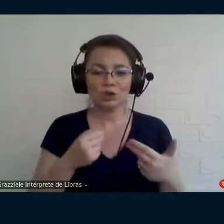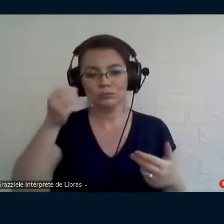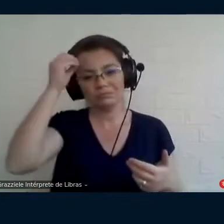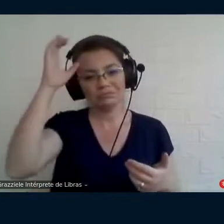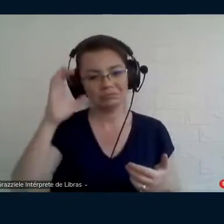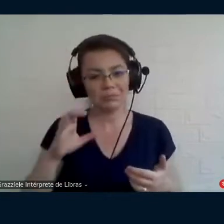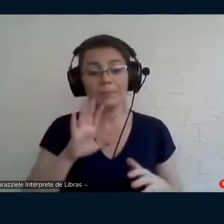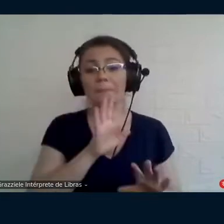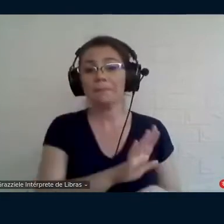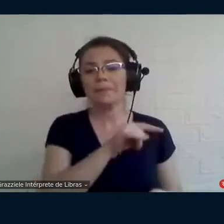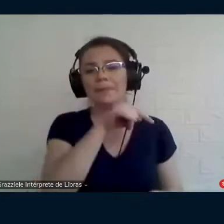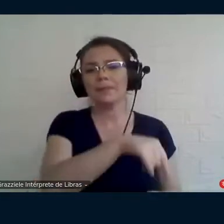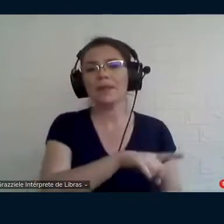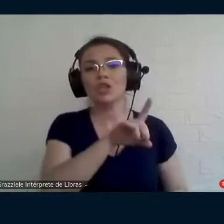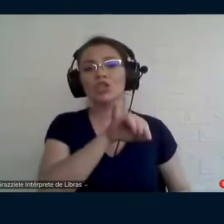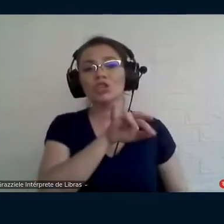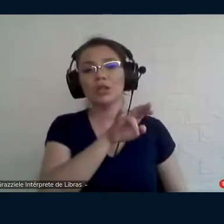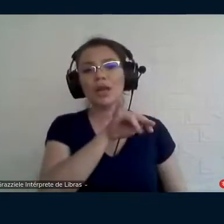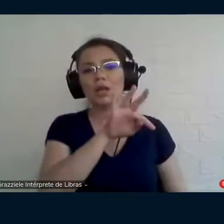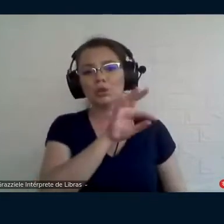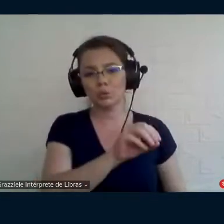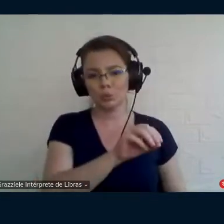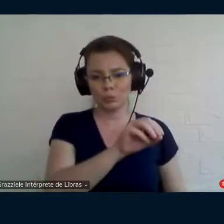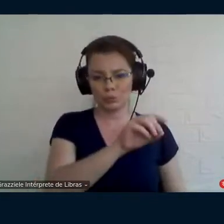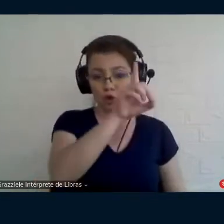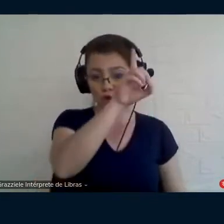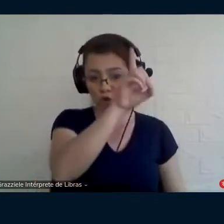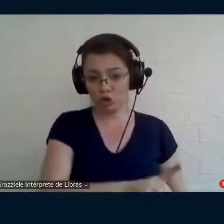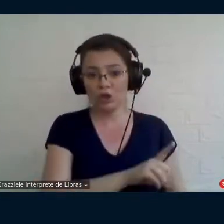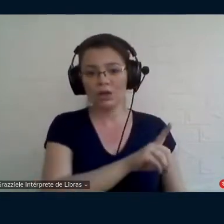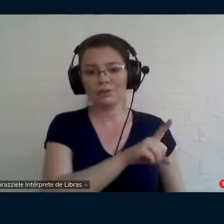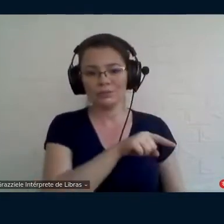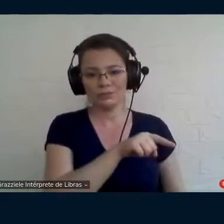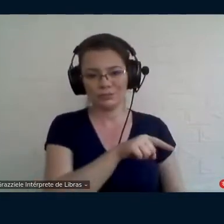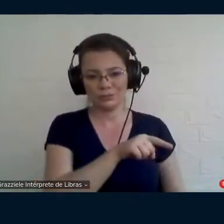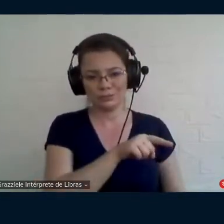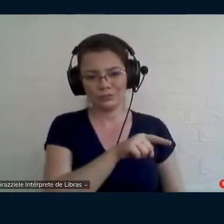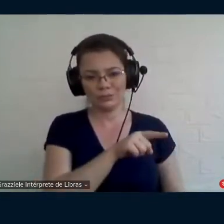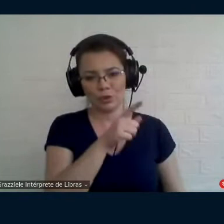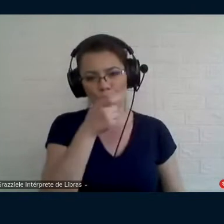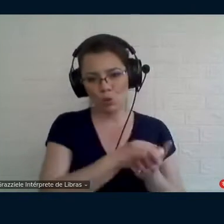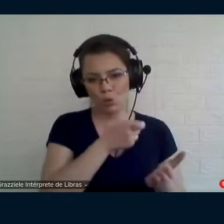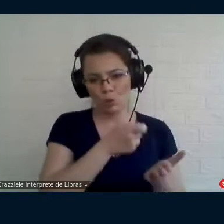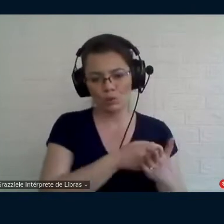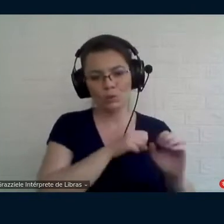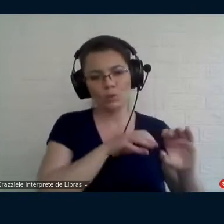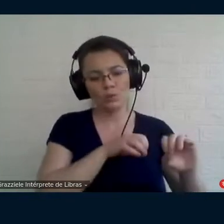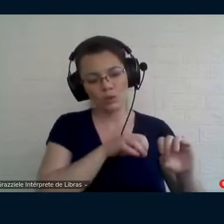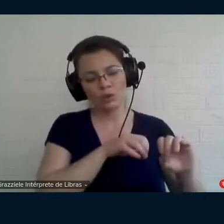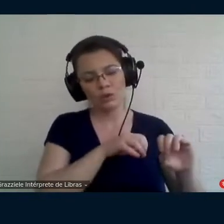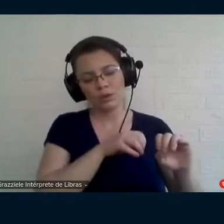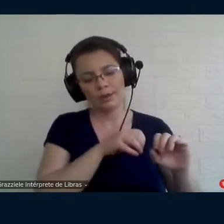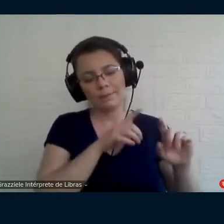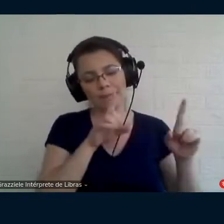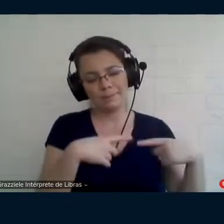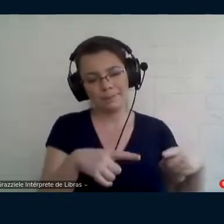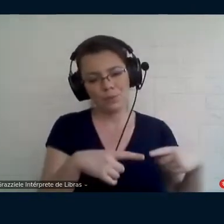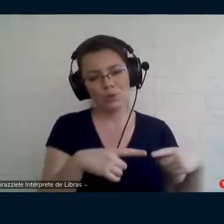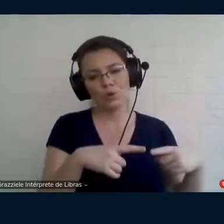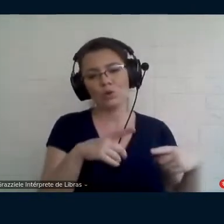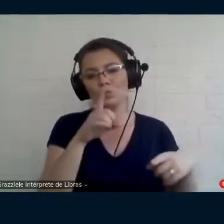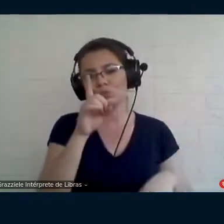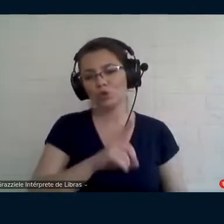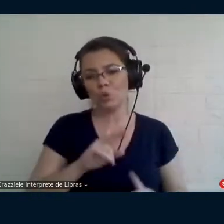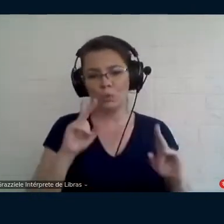do direito que é essa obrigatoriedade do ensino da educação musical um direito humano fundamental e